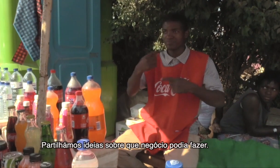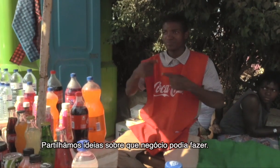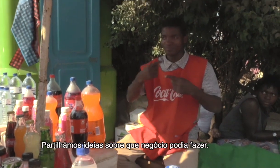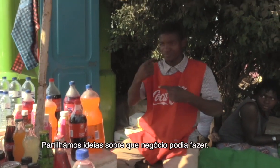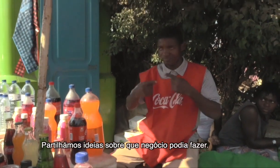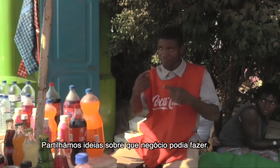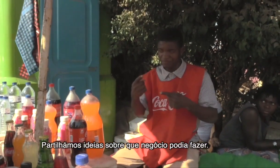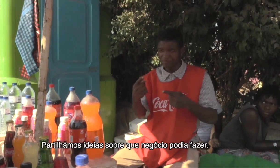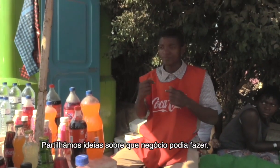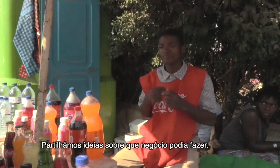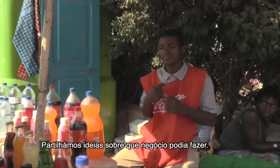maçã. Tenho aí um negócio de maçã.